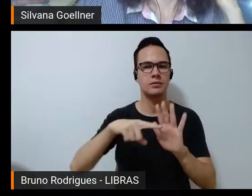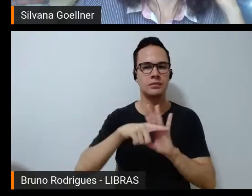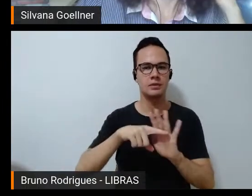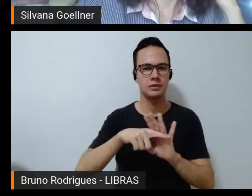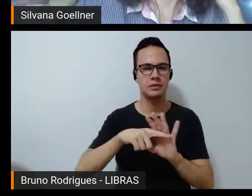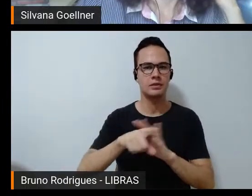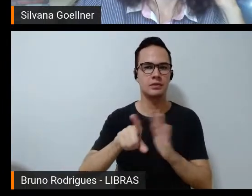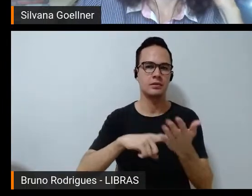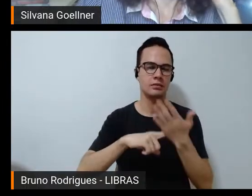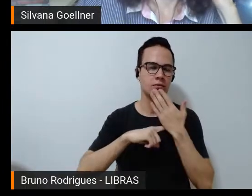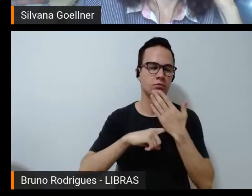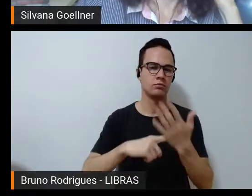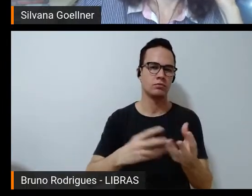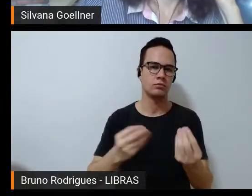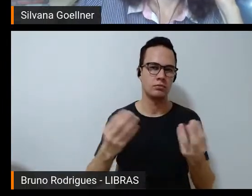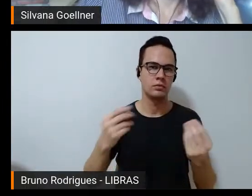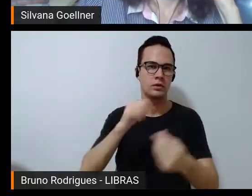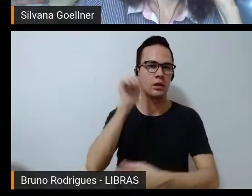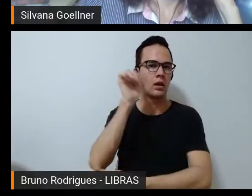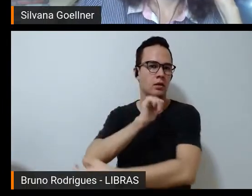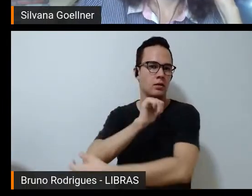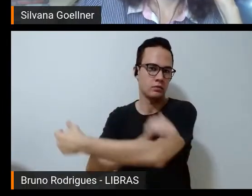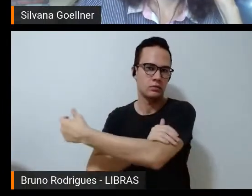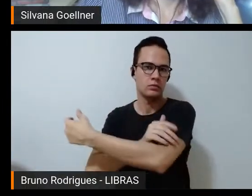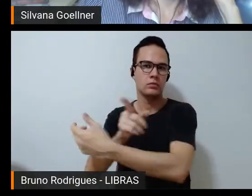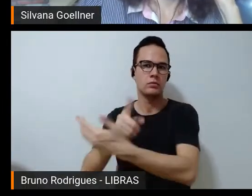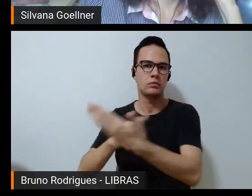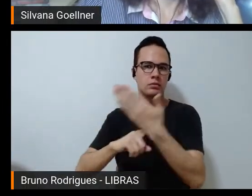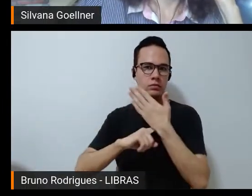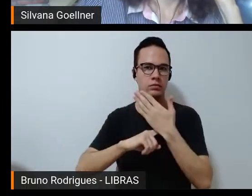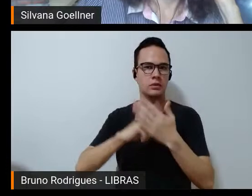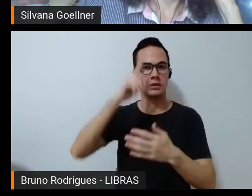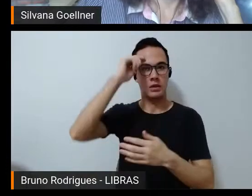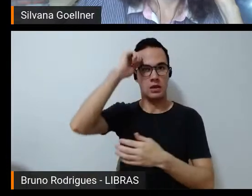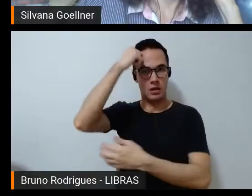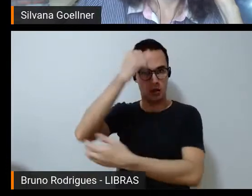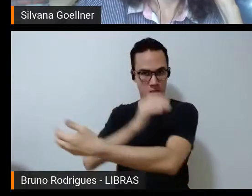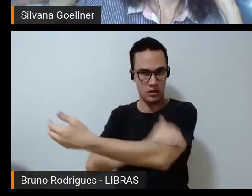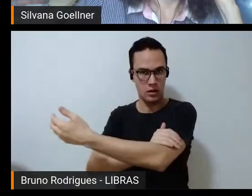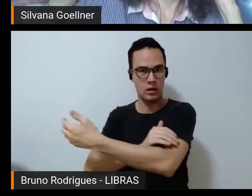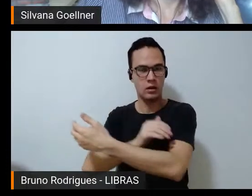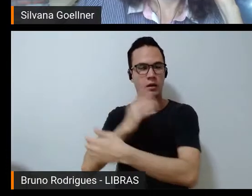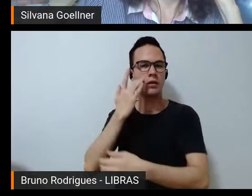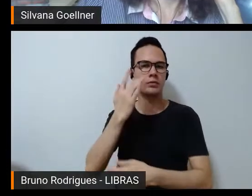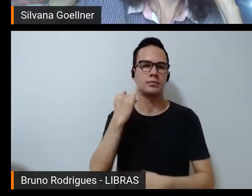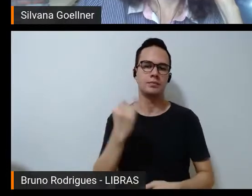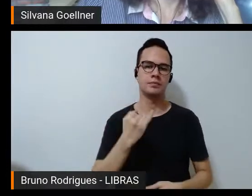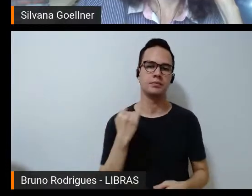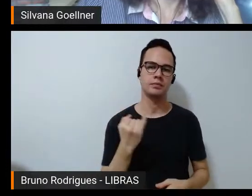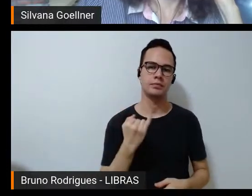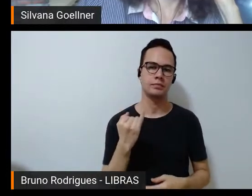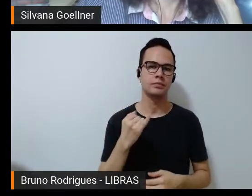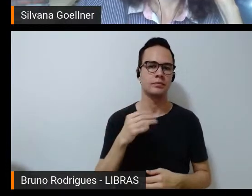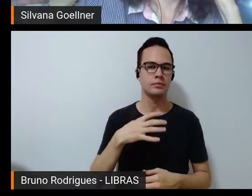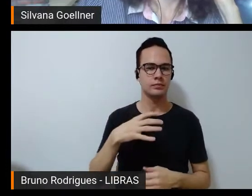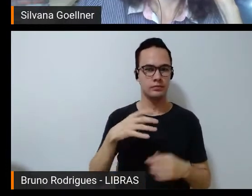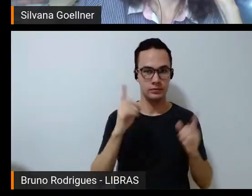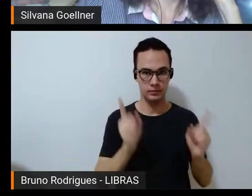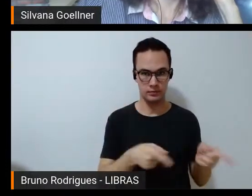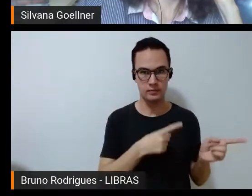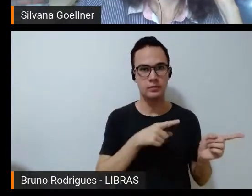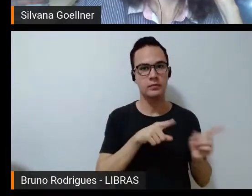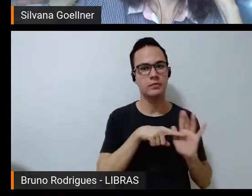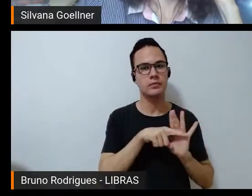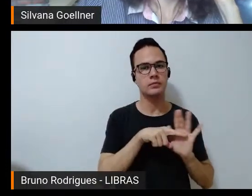nos ajuda muito, as feministas nos ajudam muito, as feministas negras hoje eu acho essenciais para a minha pesquisa, pelo